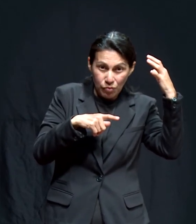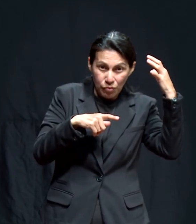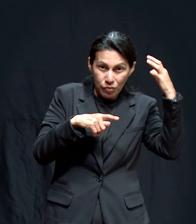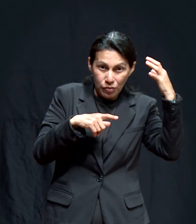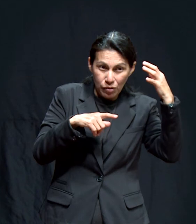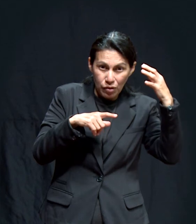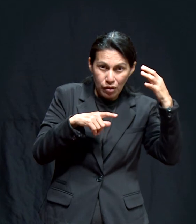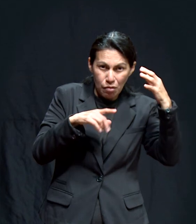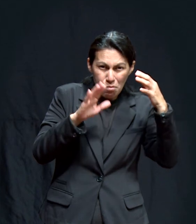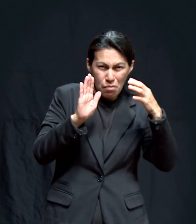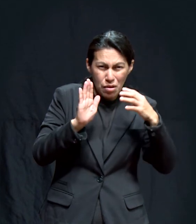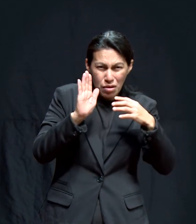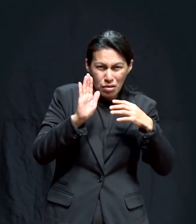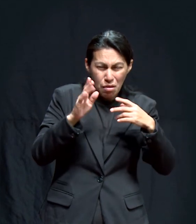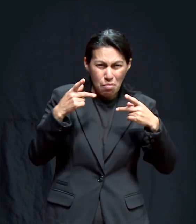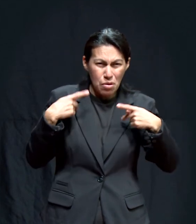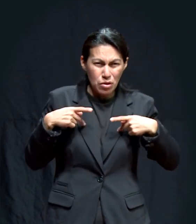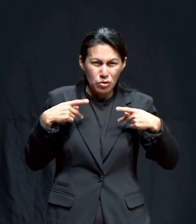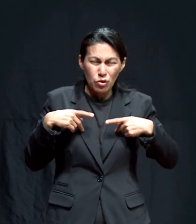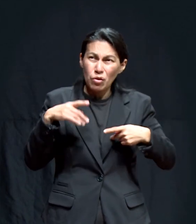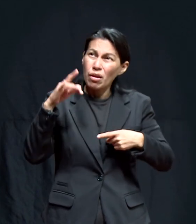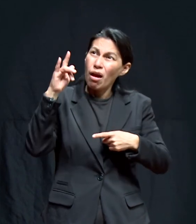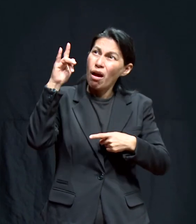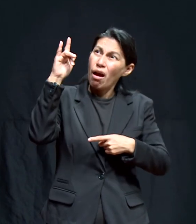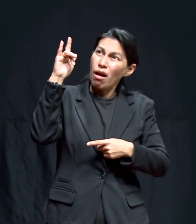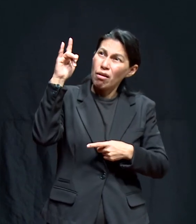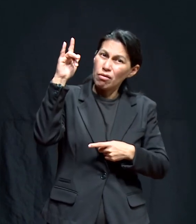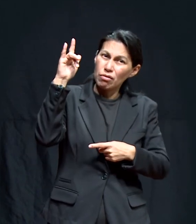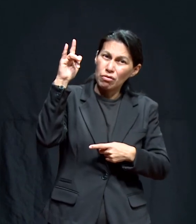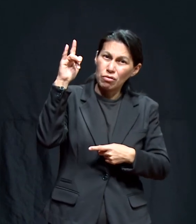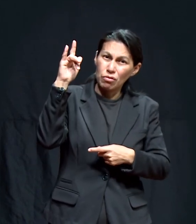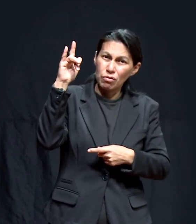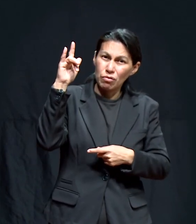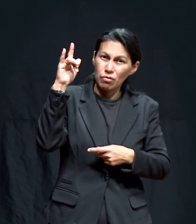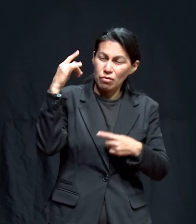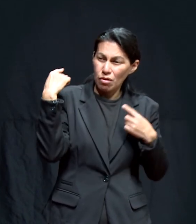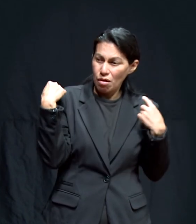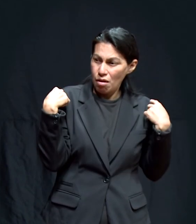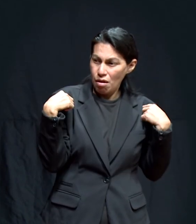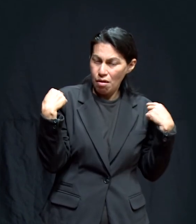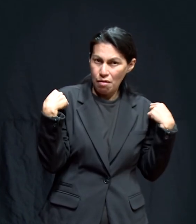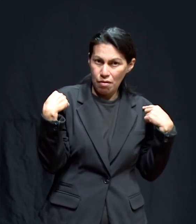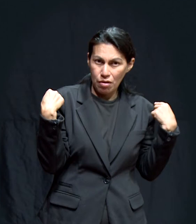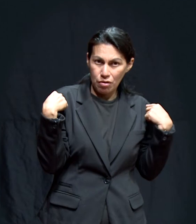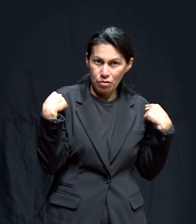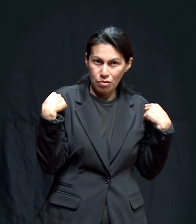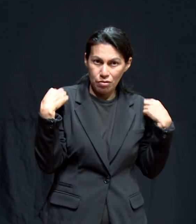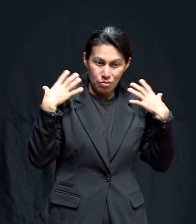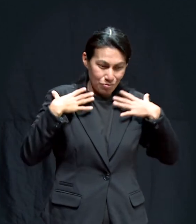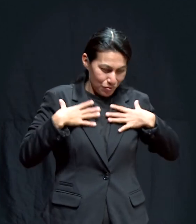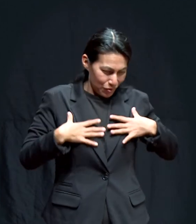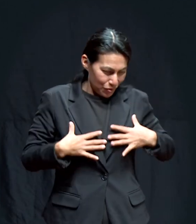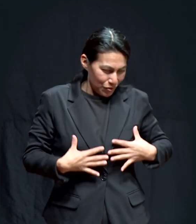Era un personaje alto, de cabelleras hasta el hombro, con una